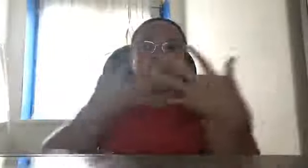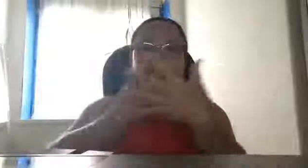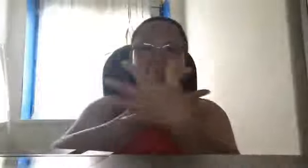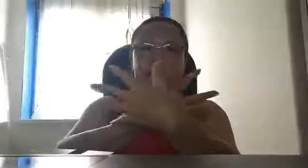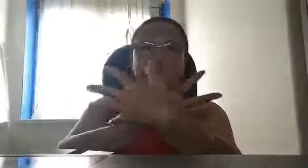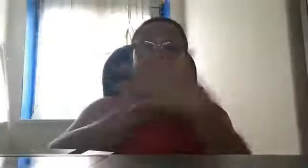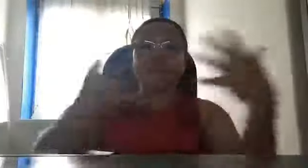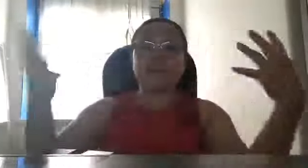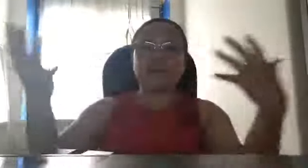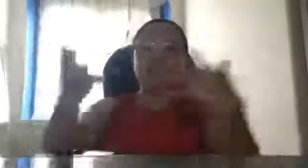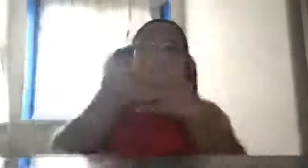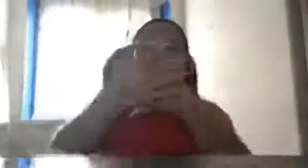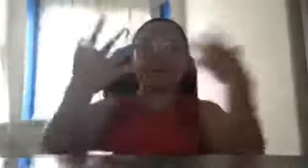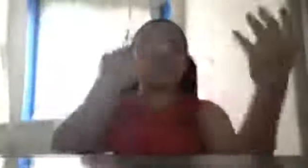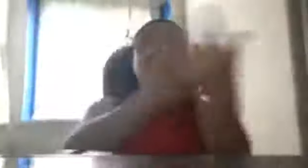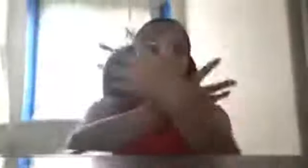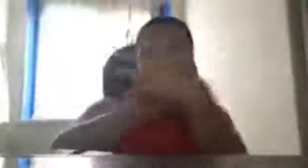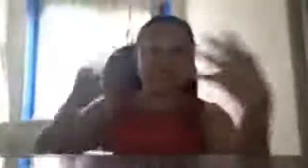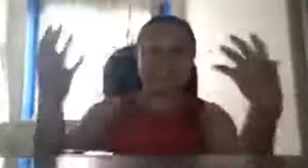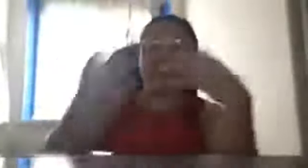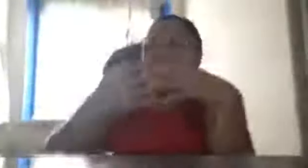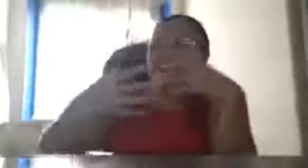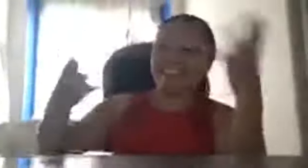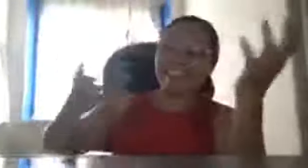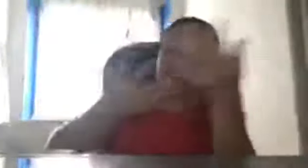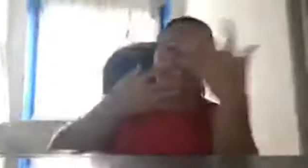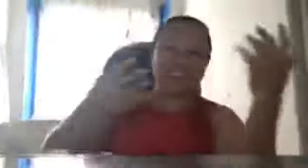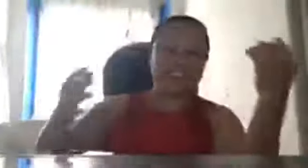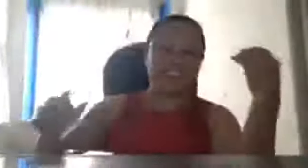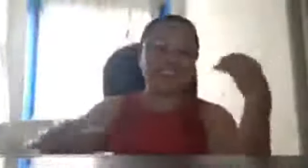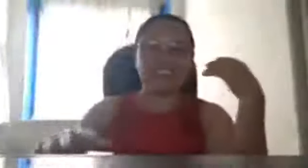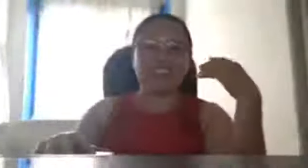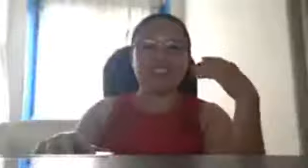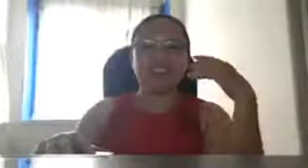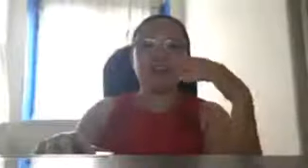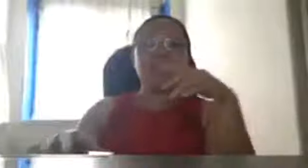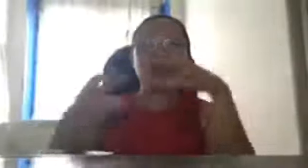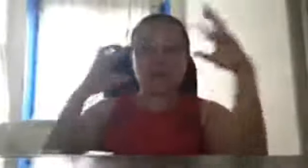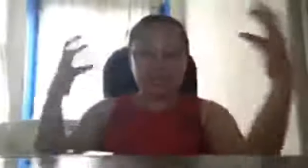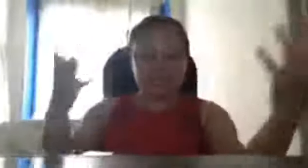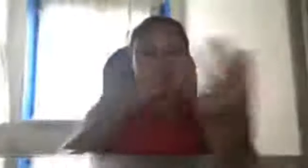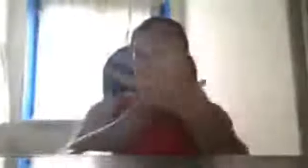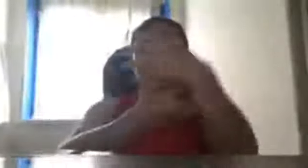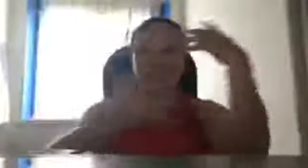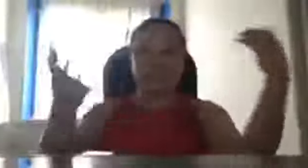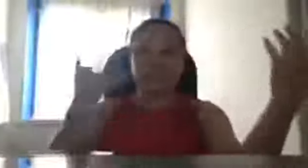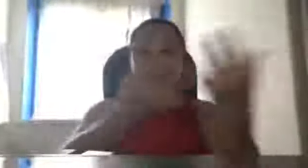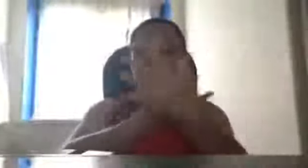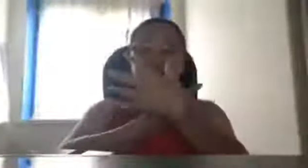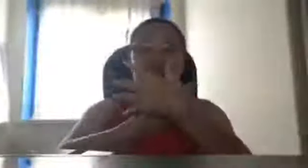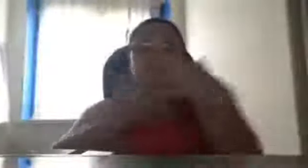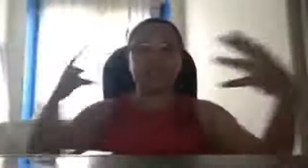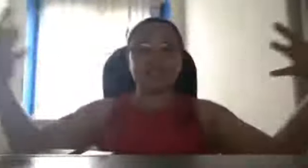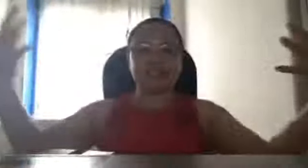interaction interaction ang tawag doon coordination interaction at saka